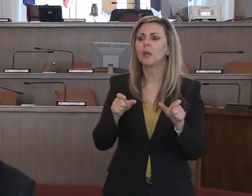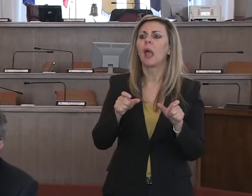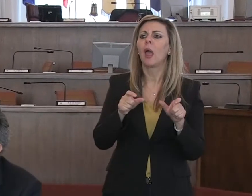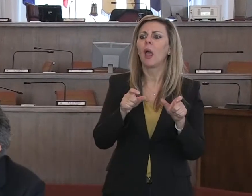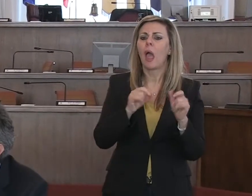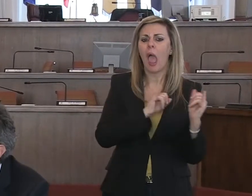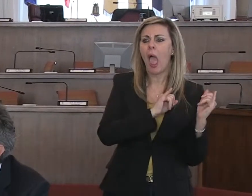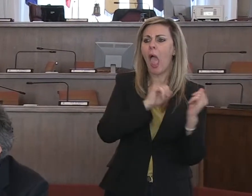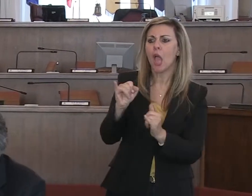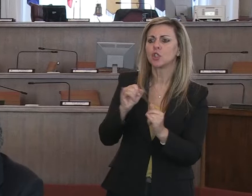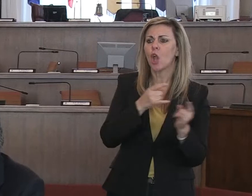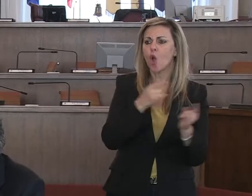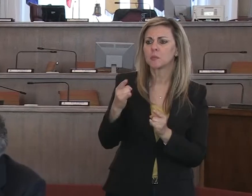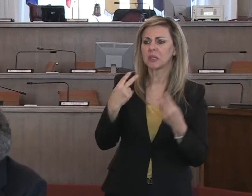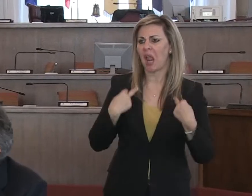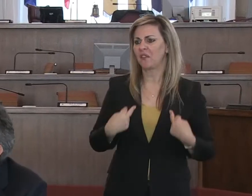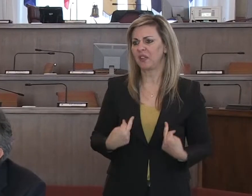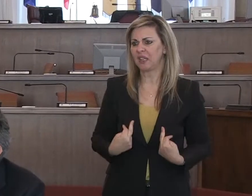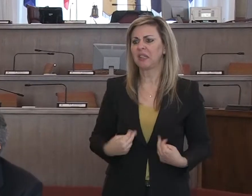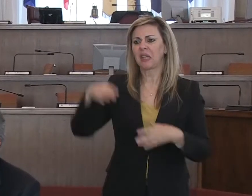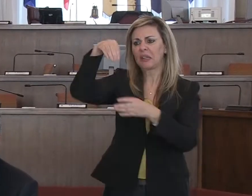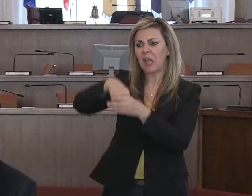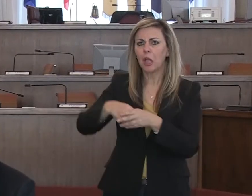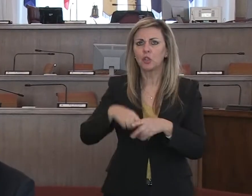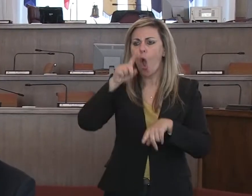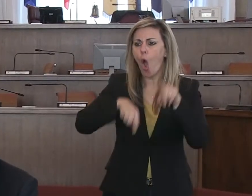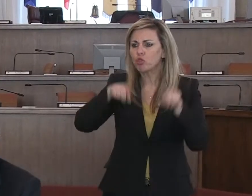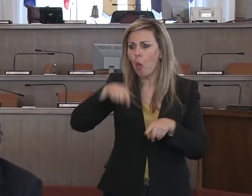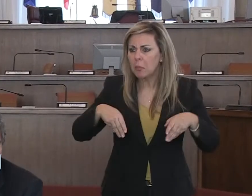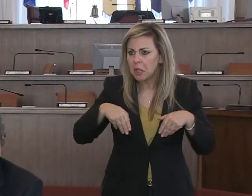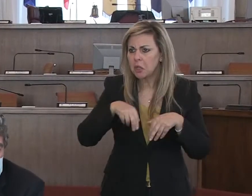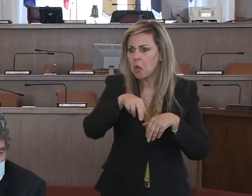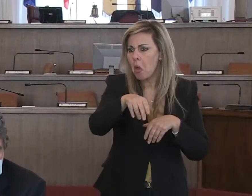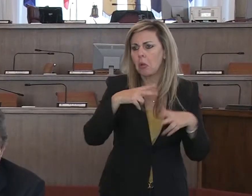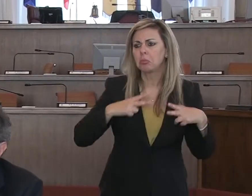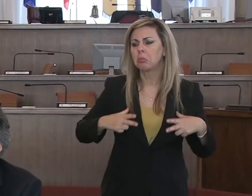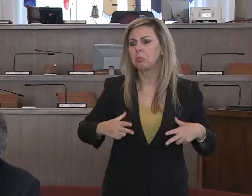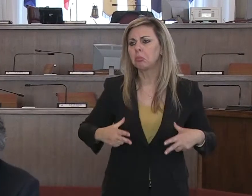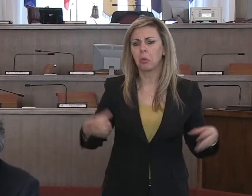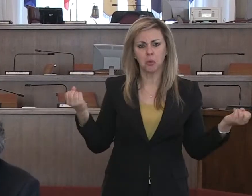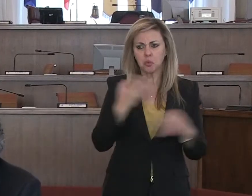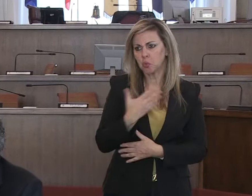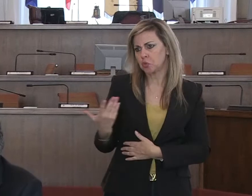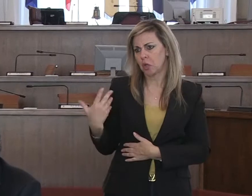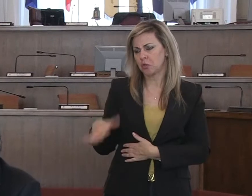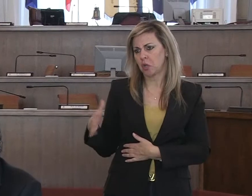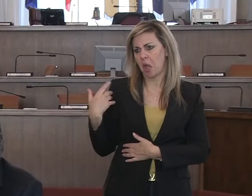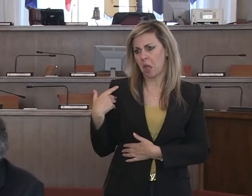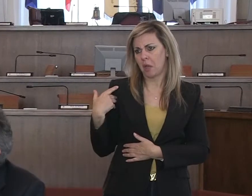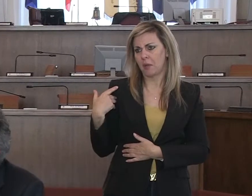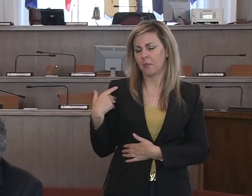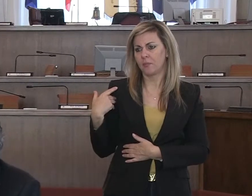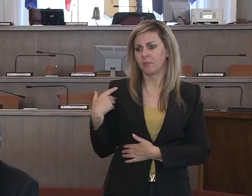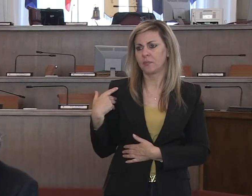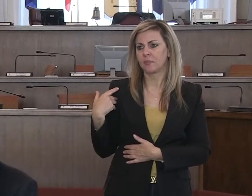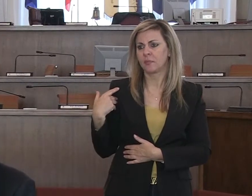'ospedale, restituite alla loro vita, entrano dentro i condomini e oggi era già successo con lo speleologo